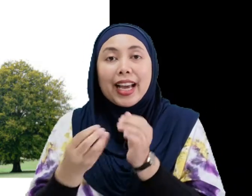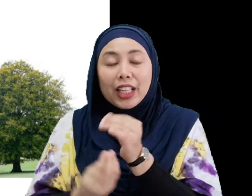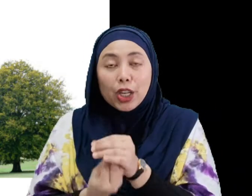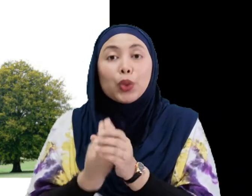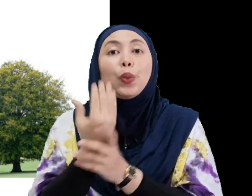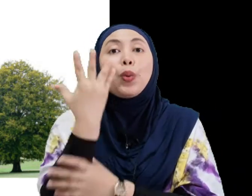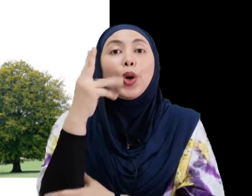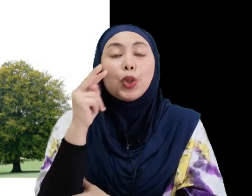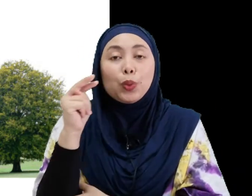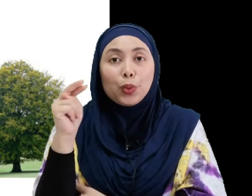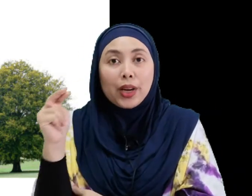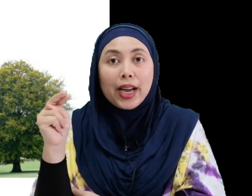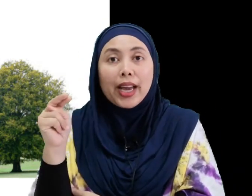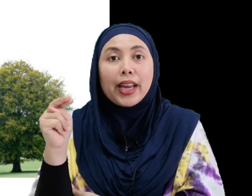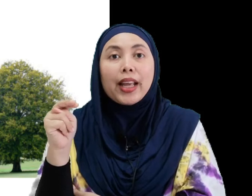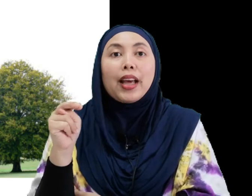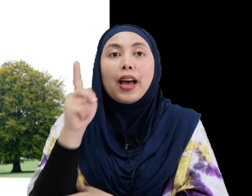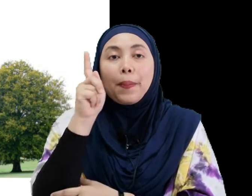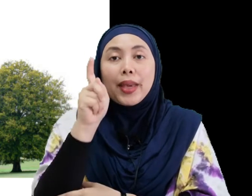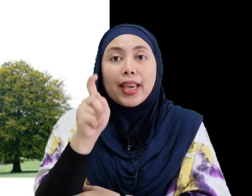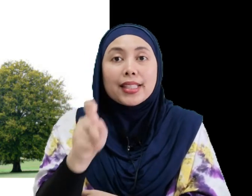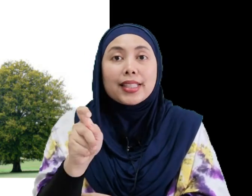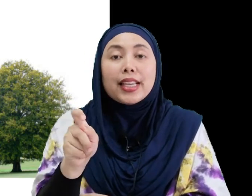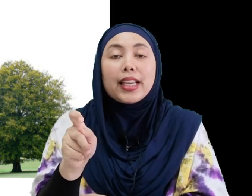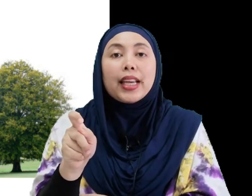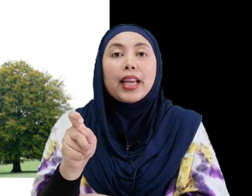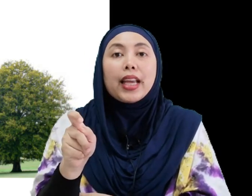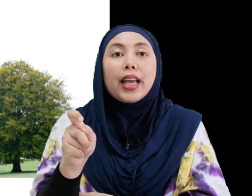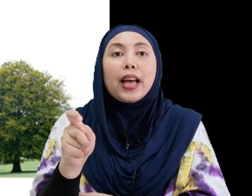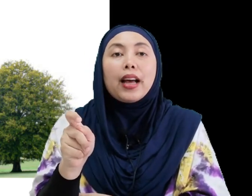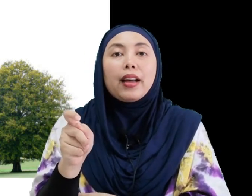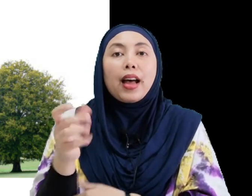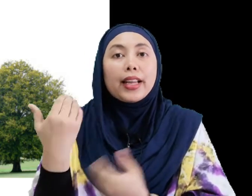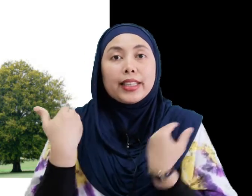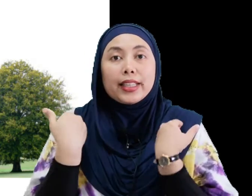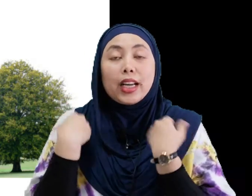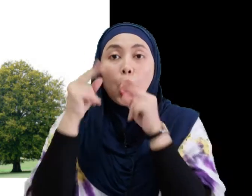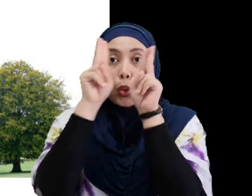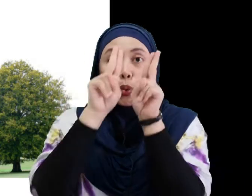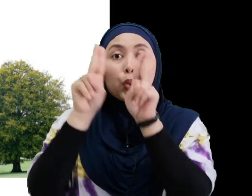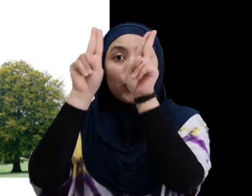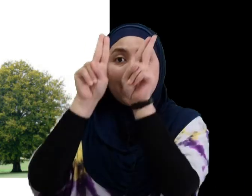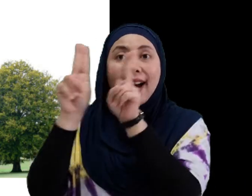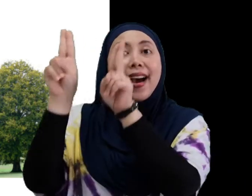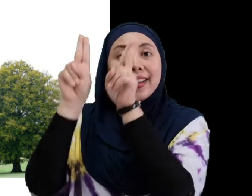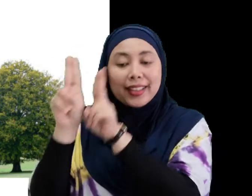Tumbuh Tumbuhan Mesti Ada Udara